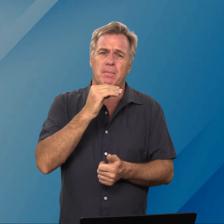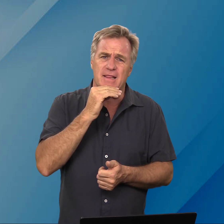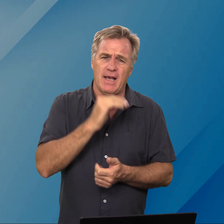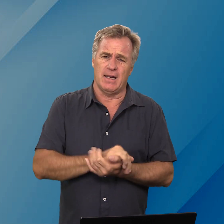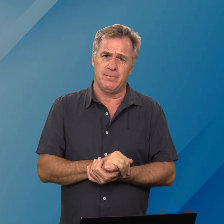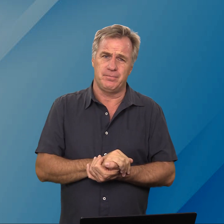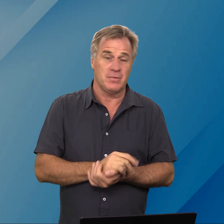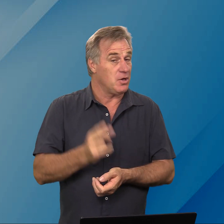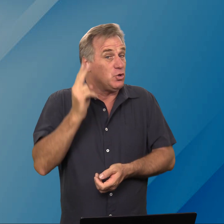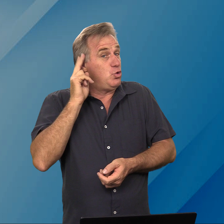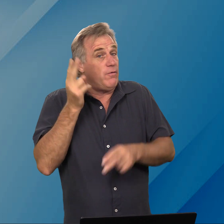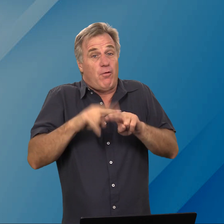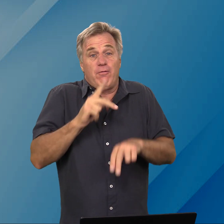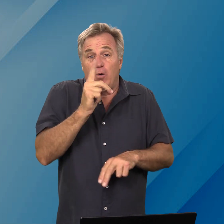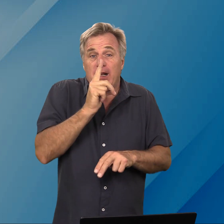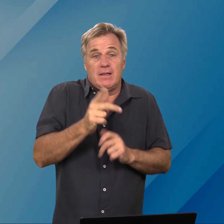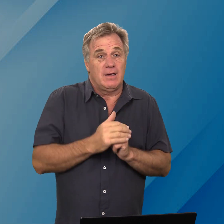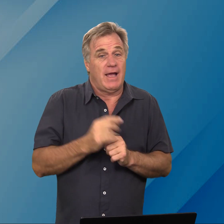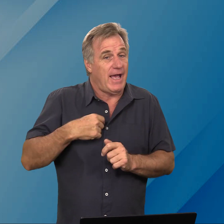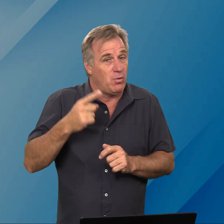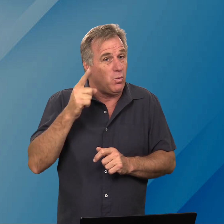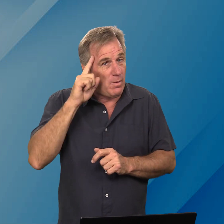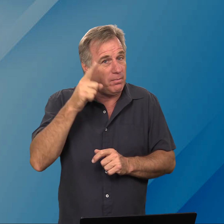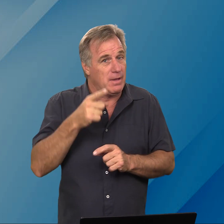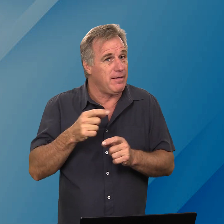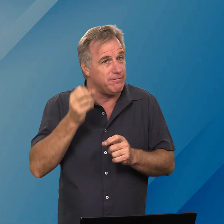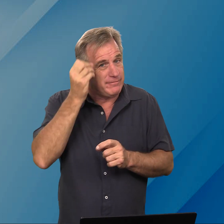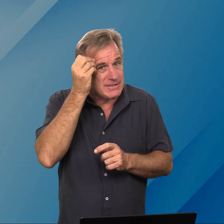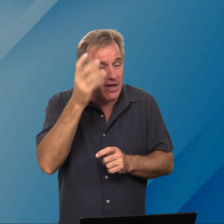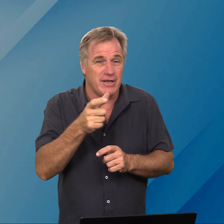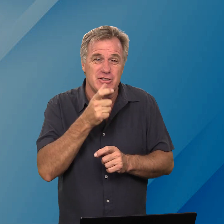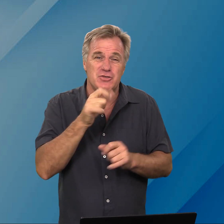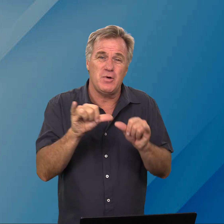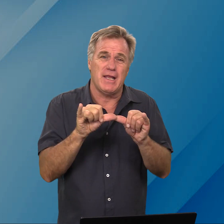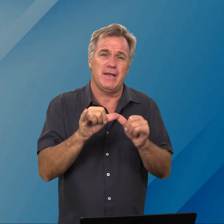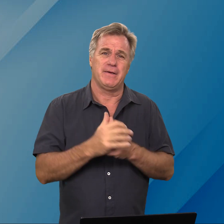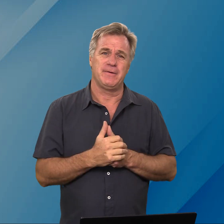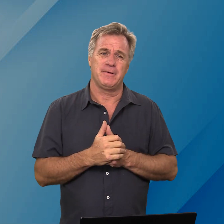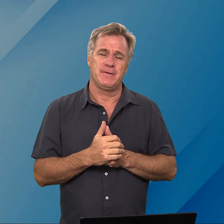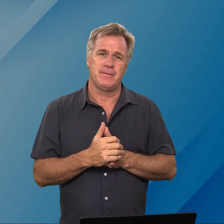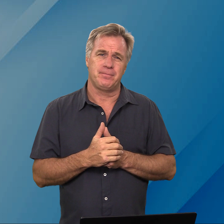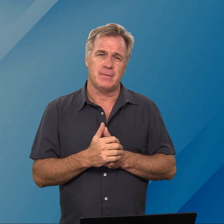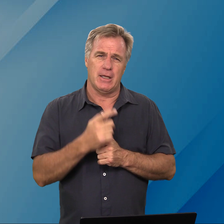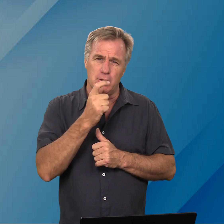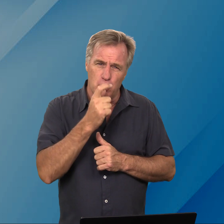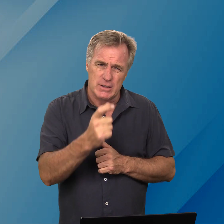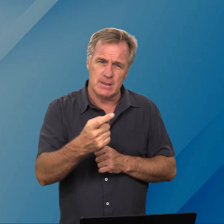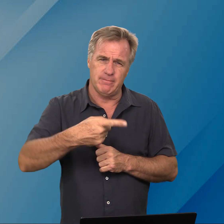beteken Doof of hoorend ek hoop jy verstaan die story en die boodskap